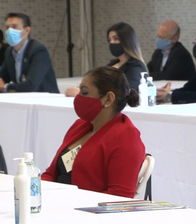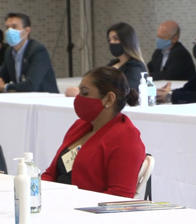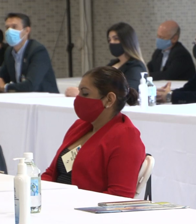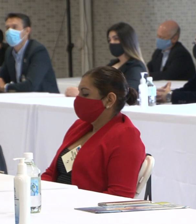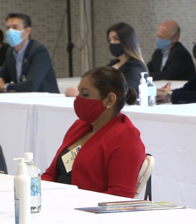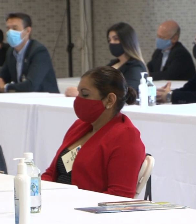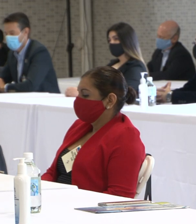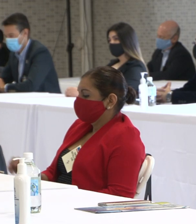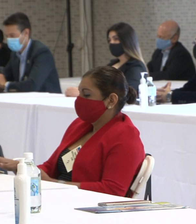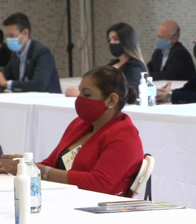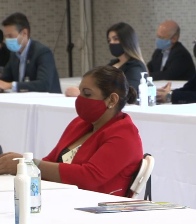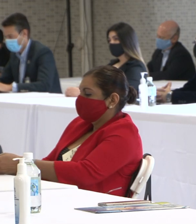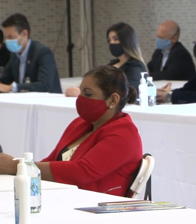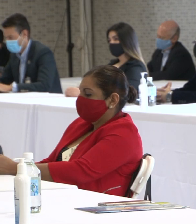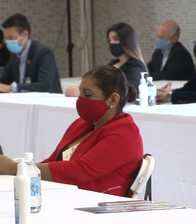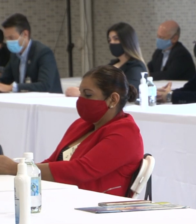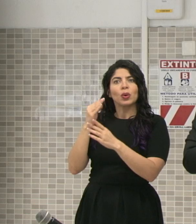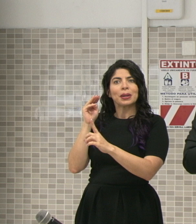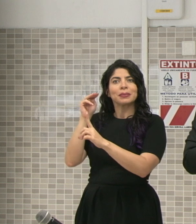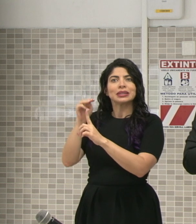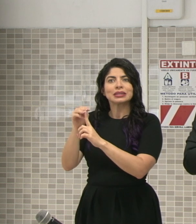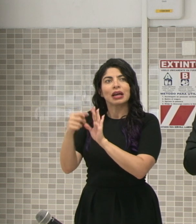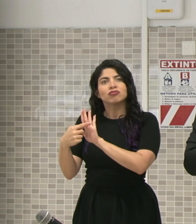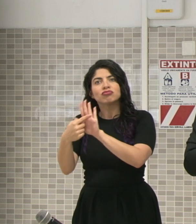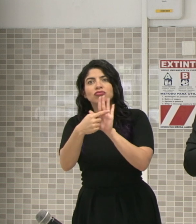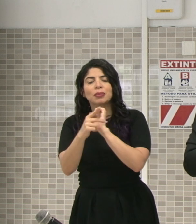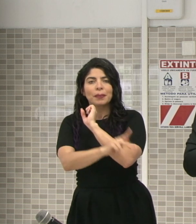cual también es un buen mensaje para nuestro país.